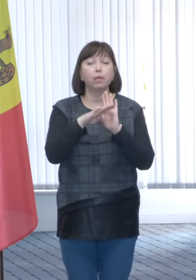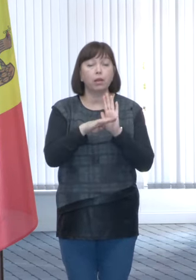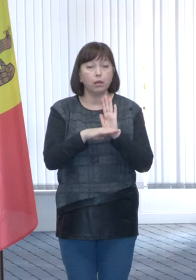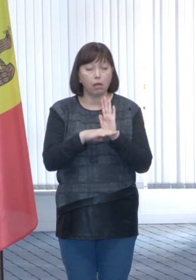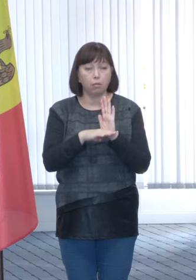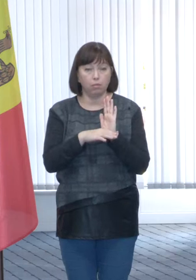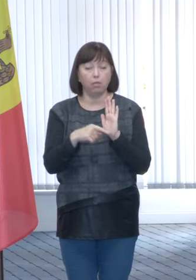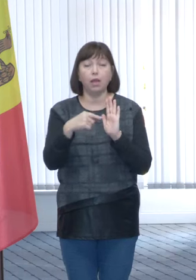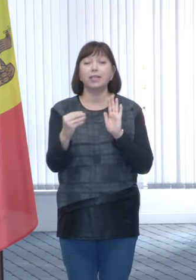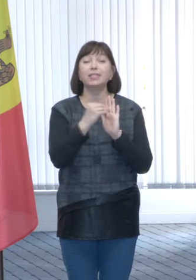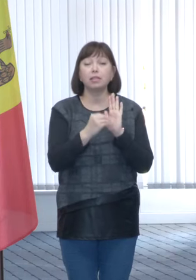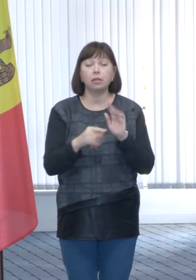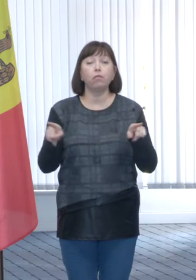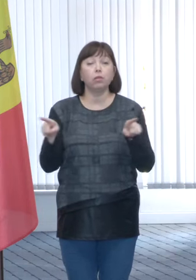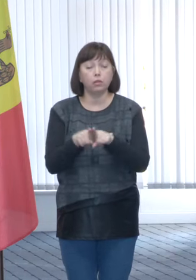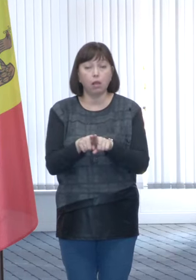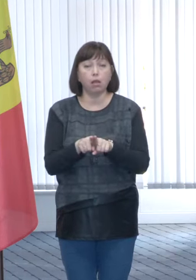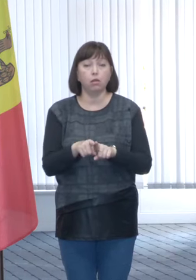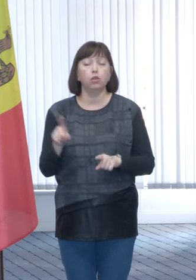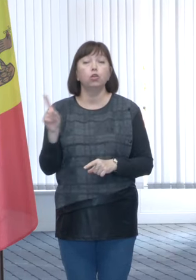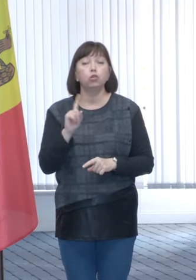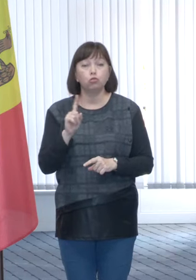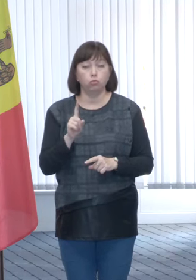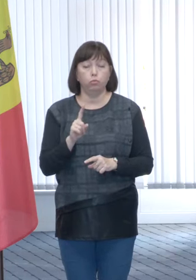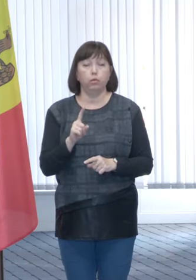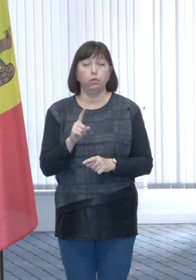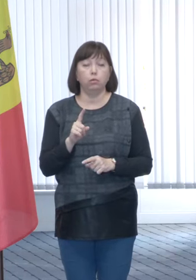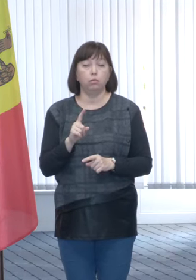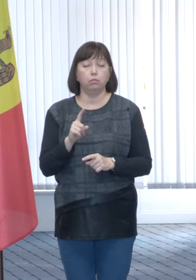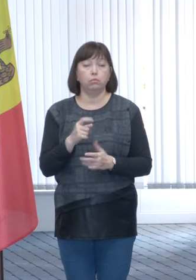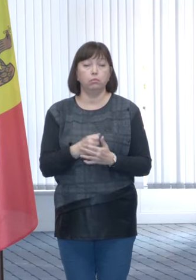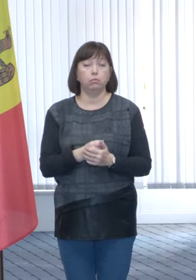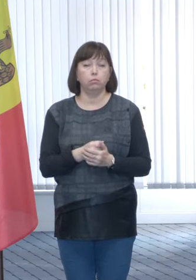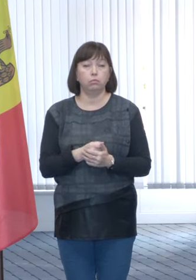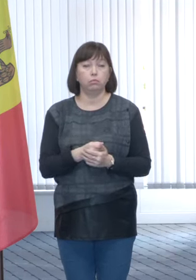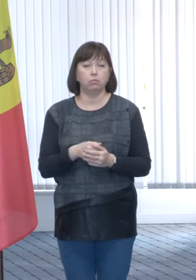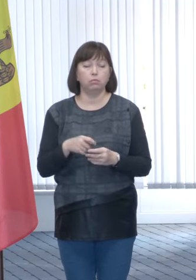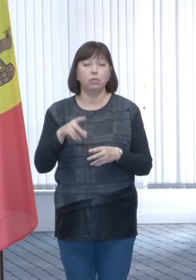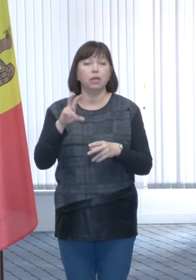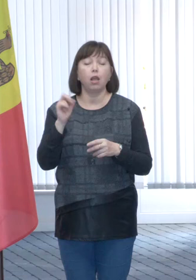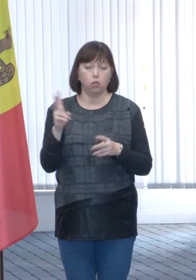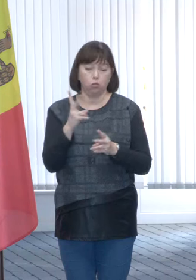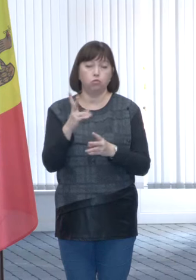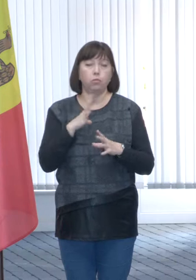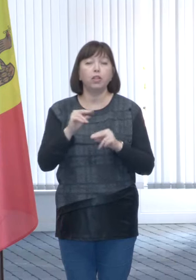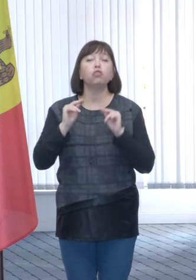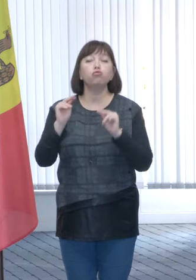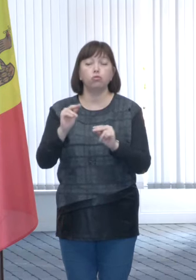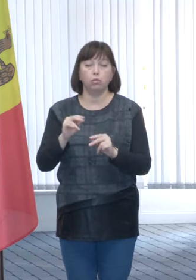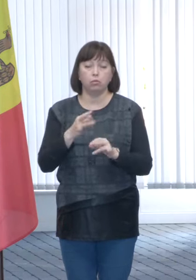este elaborat în așa fel încât să descurajăm sub declararea veniturilor din